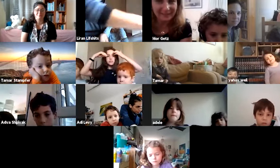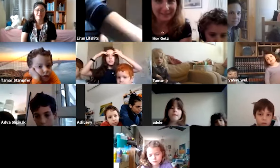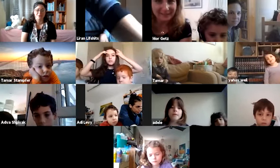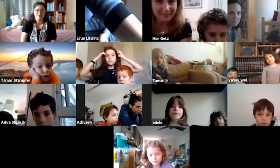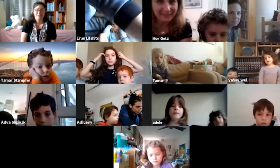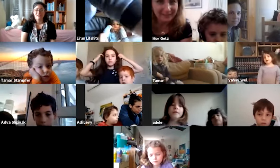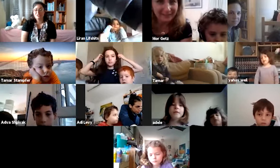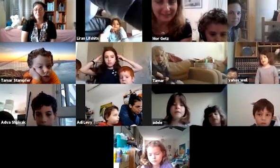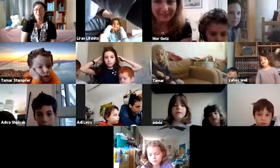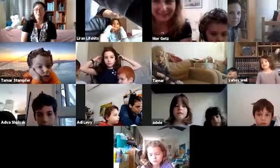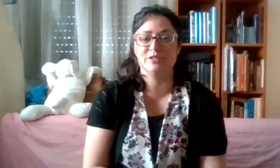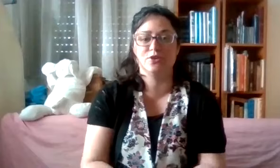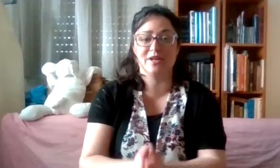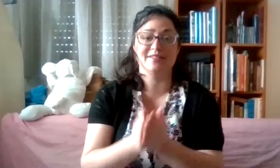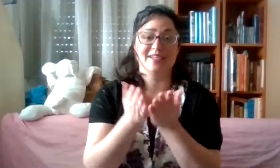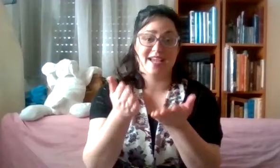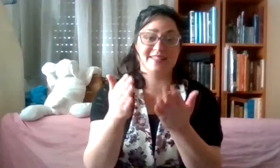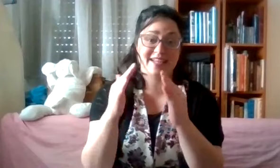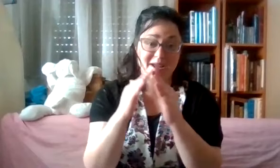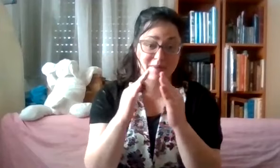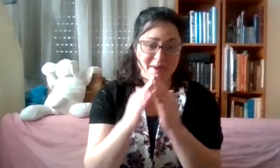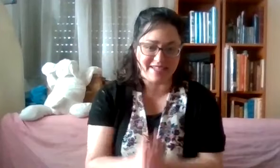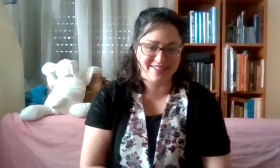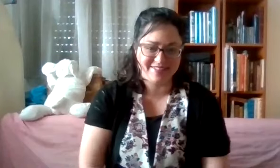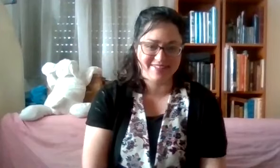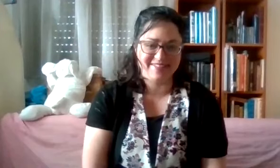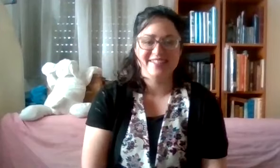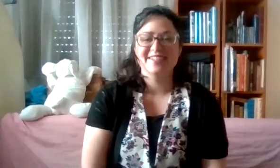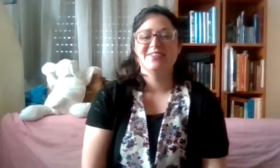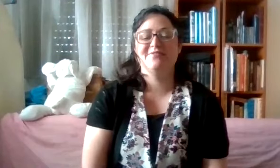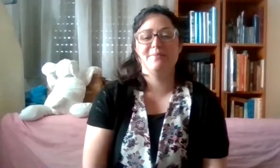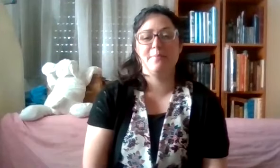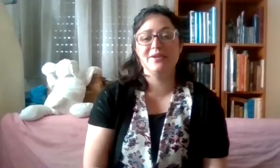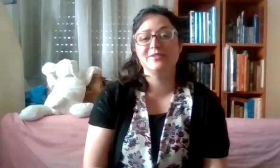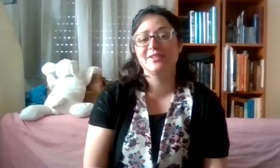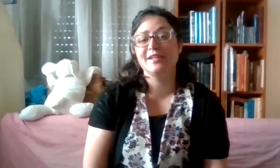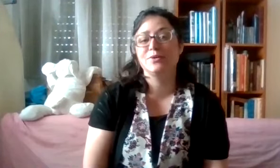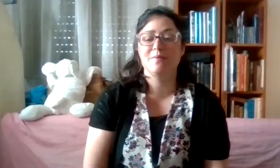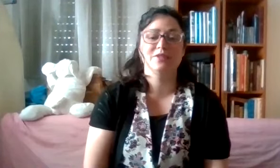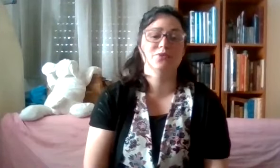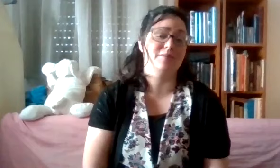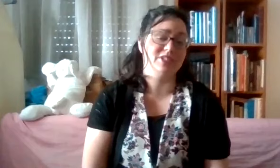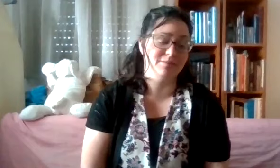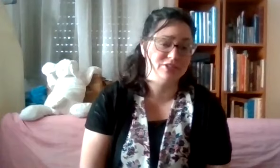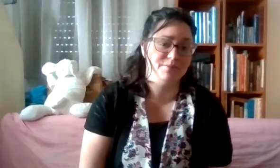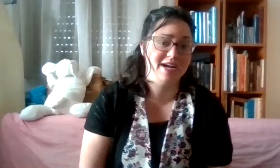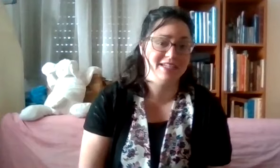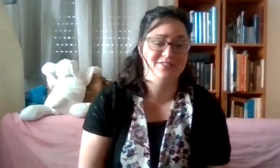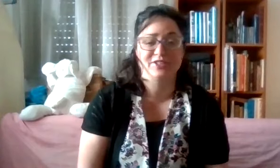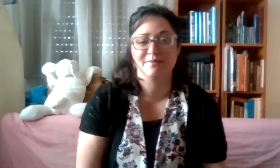פעילות של מפגשים שקורית אצלכם בבית. ובפעילות הזאת אנחנו למדנו כמה שירים לשבת ושירים